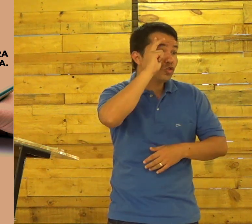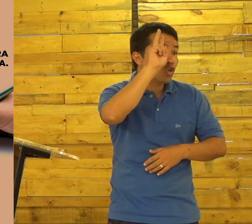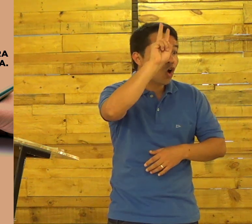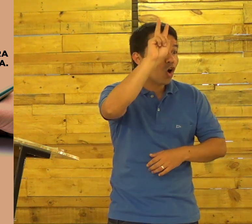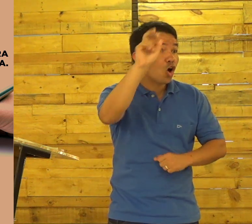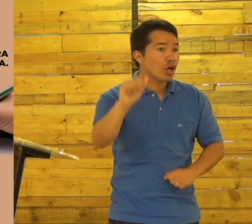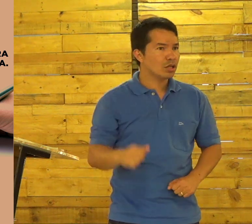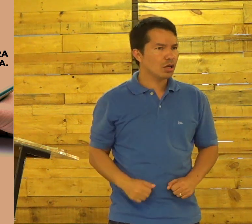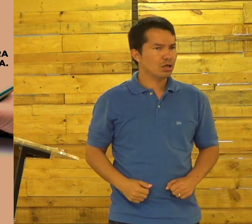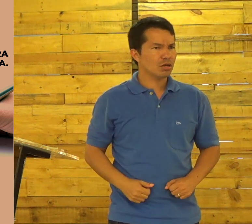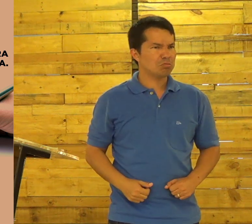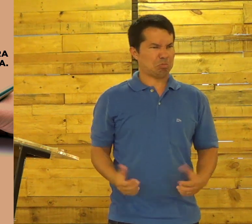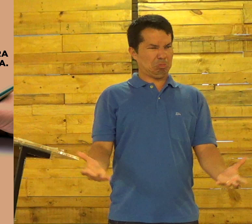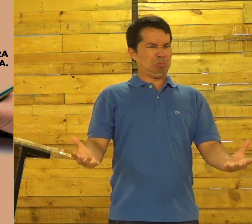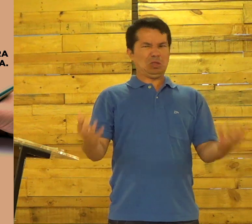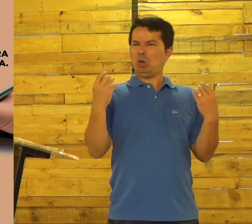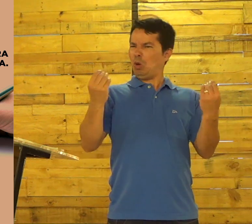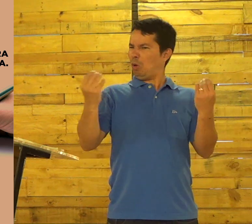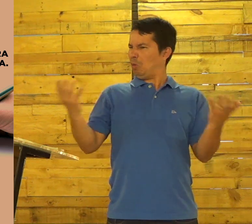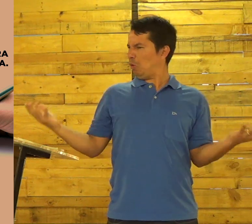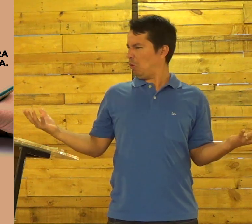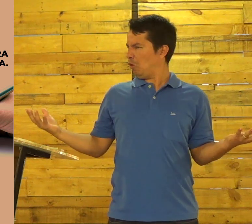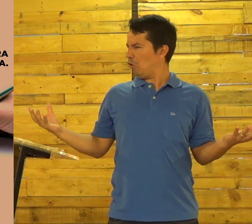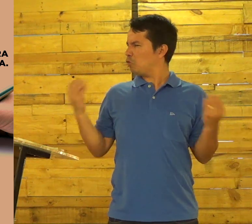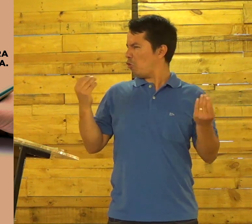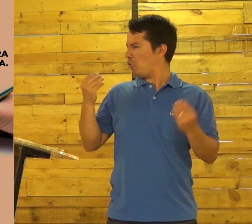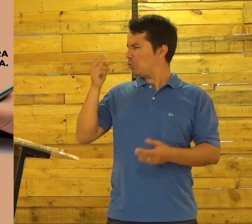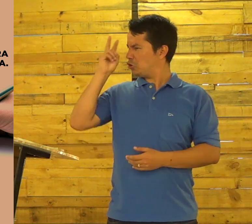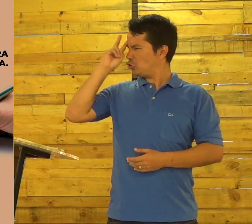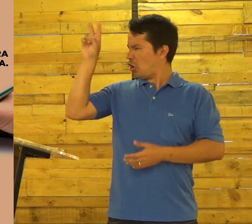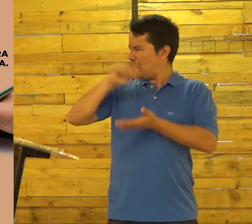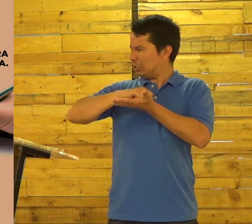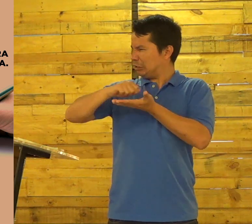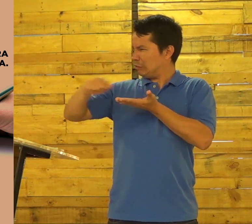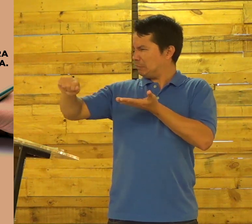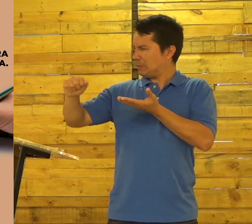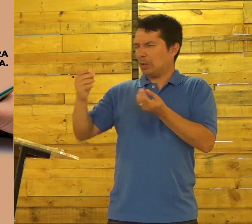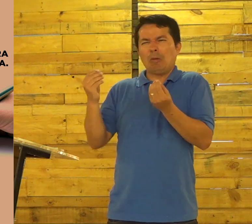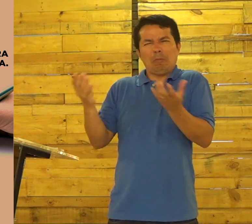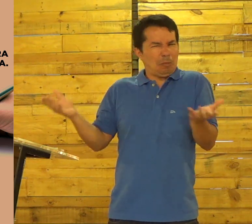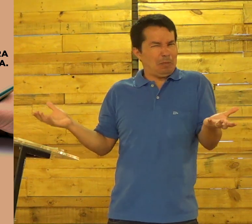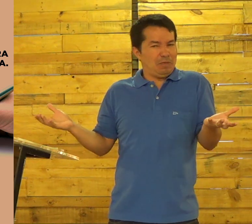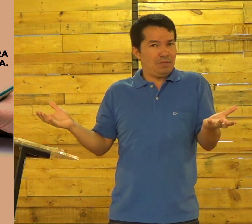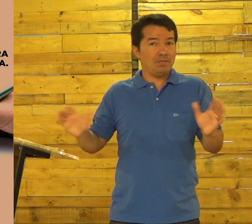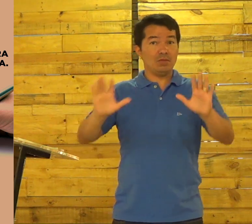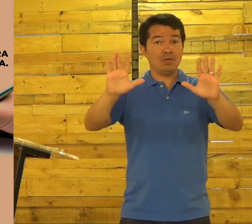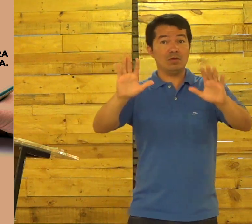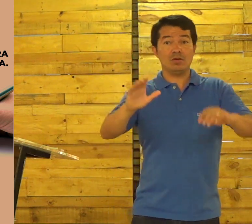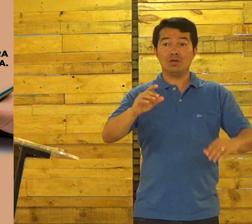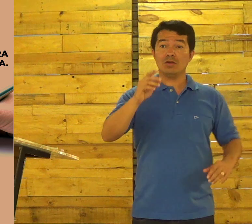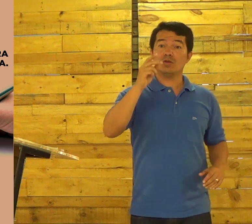Escreveram uma história. Como assim? De que forma? Escreveram uma história?